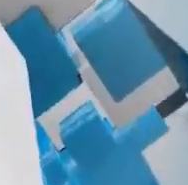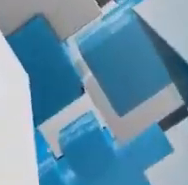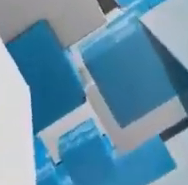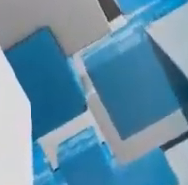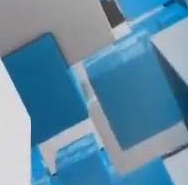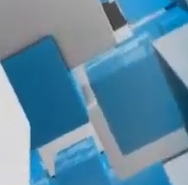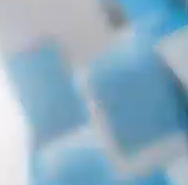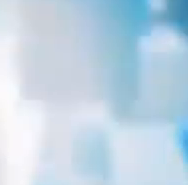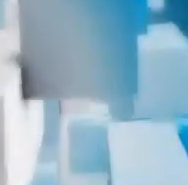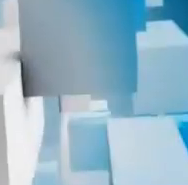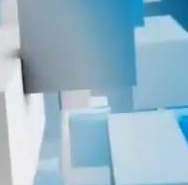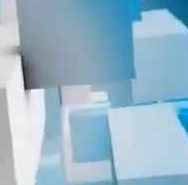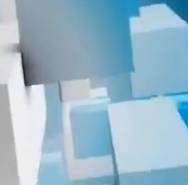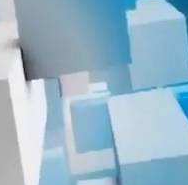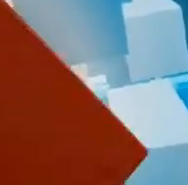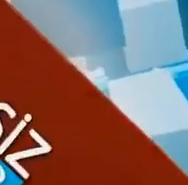İzlediğiniz için teşekkür ederim.